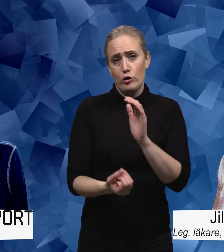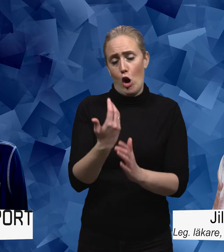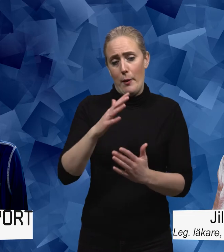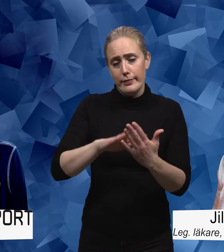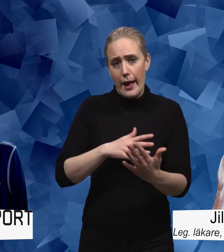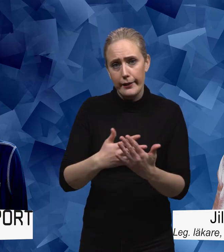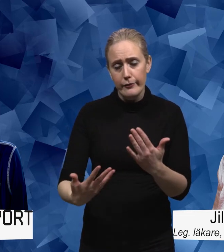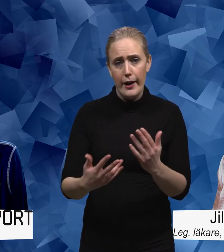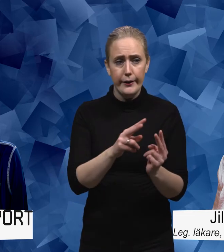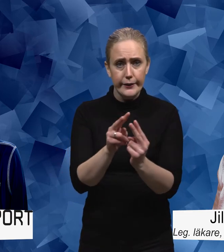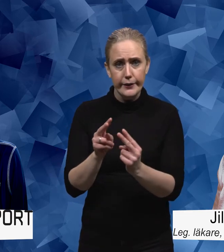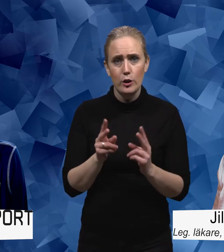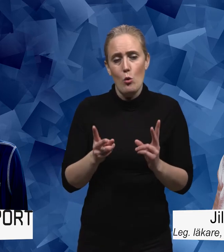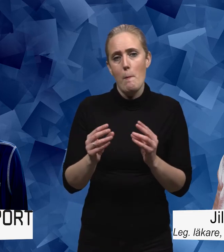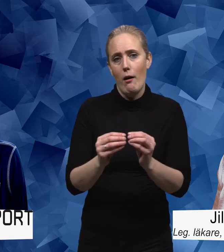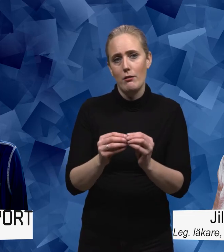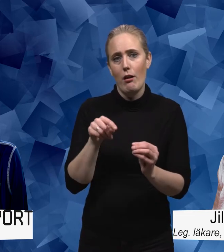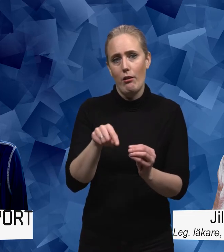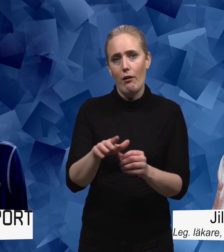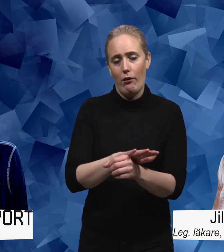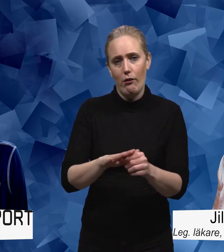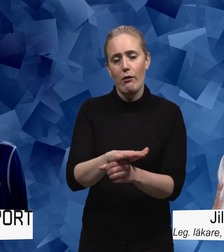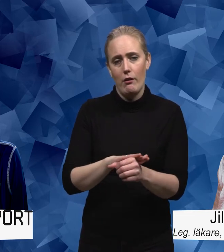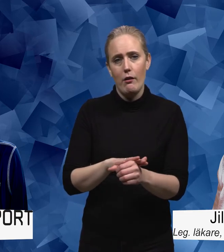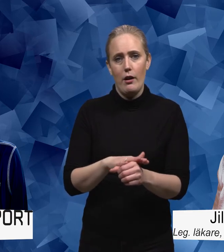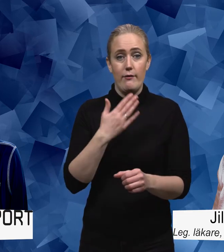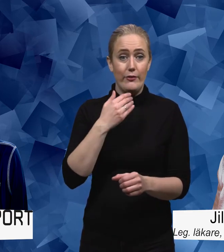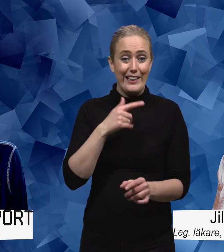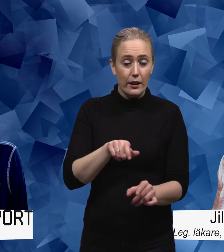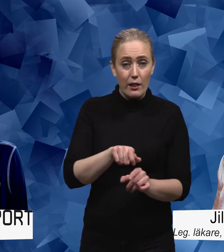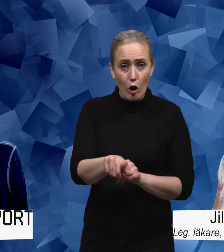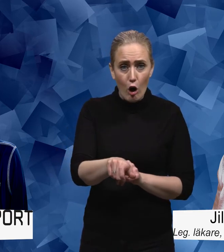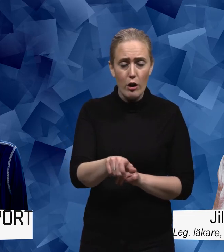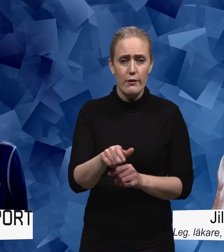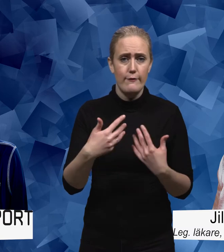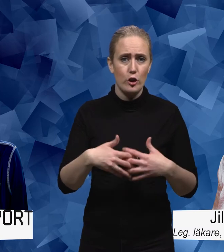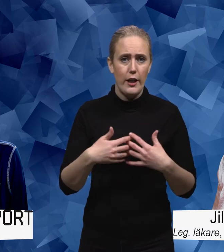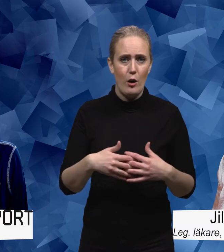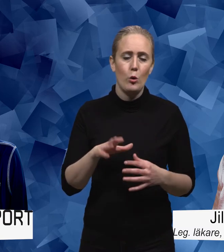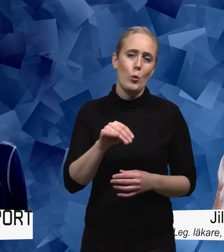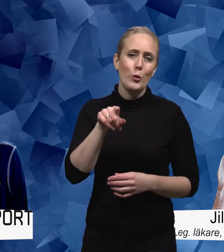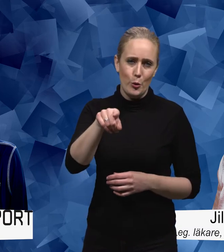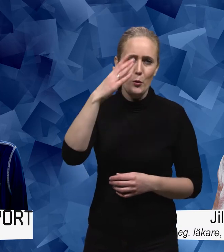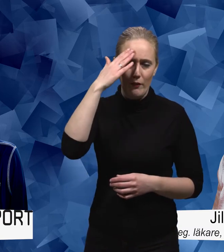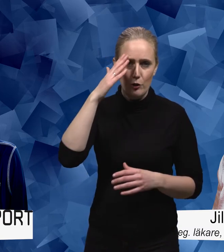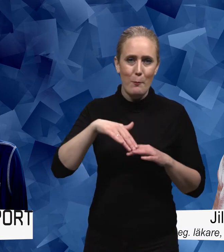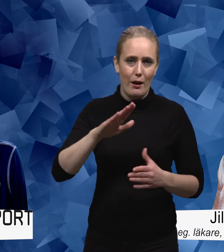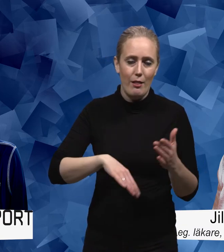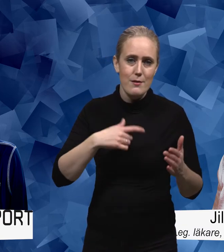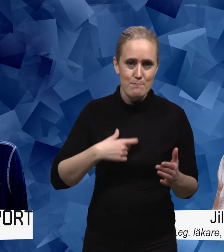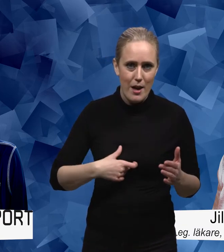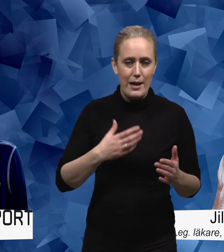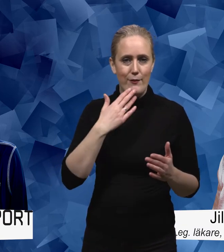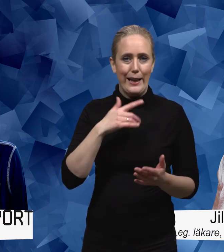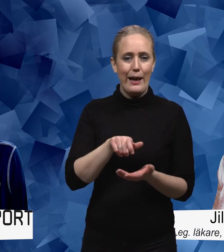nätverk som passade in i det här till exempel vilka kanaler som funkar och där vet ju du förstås mycket mer än vad jag